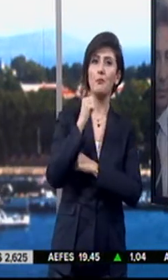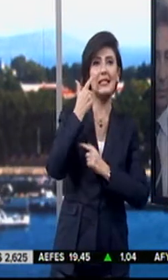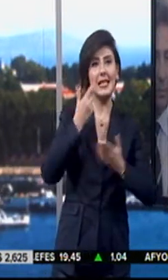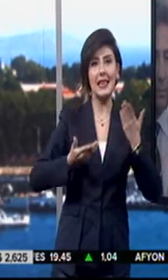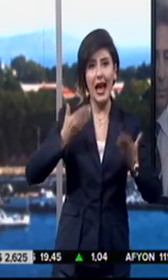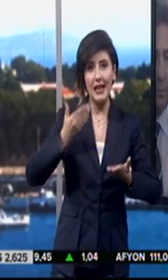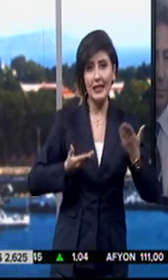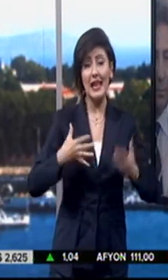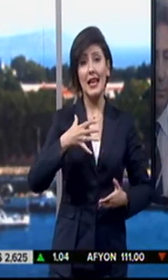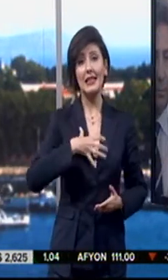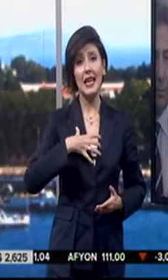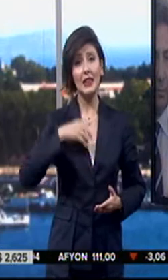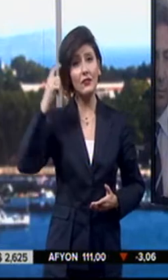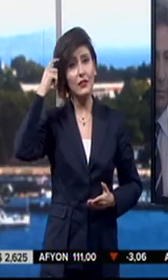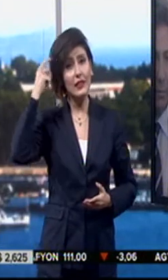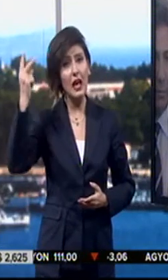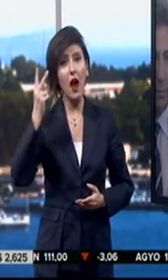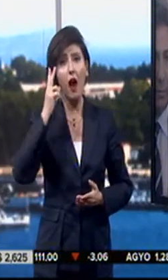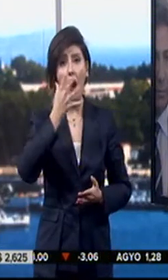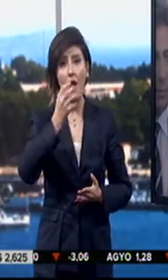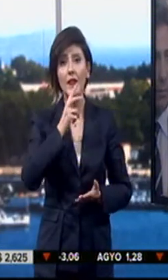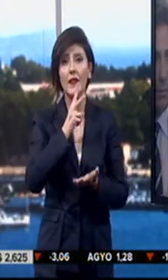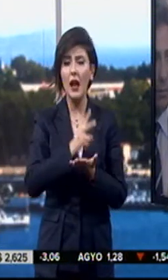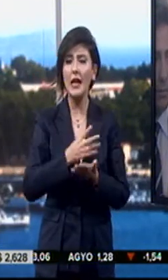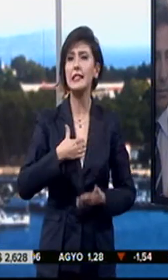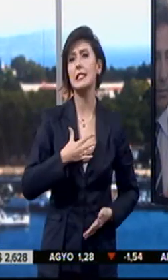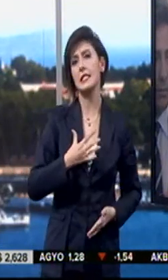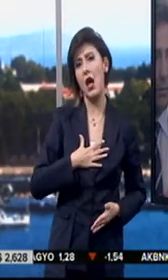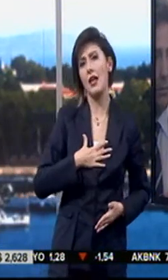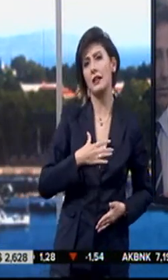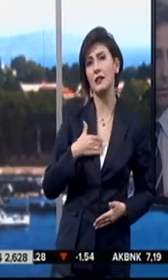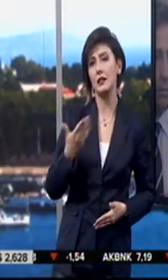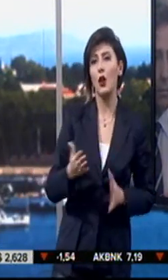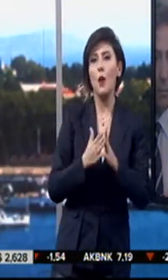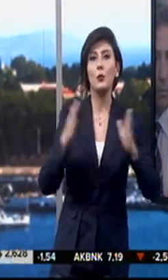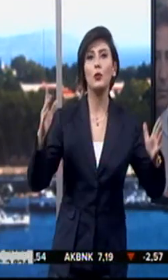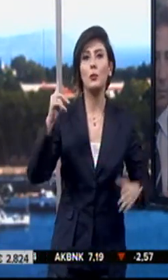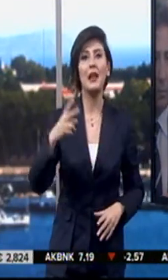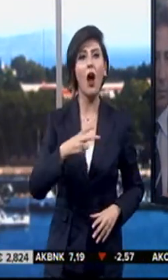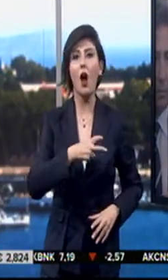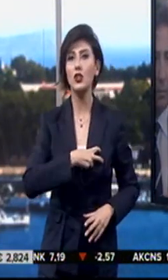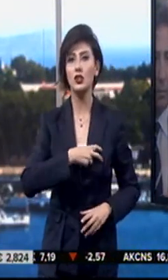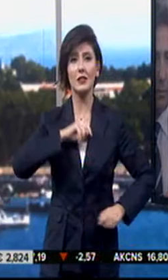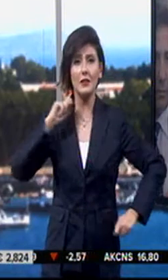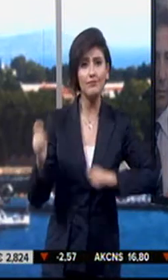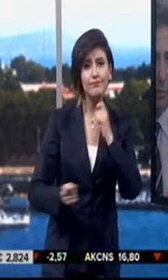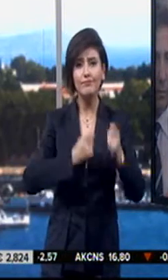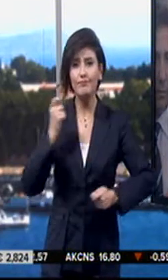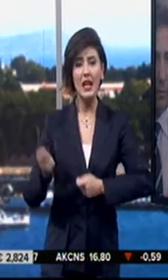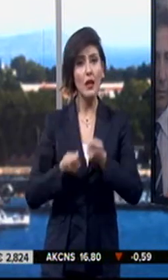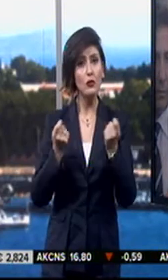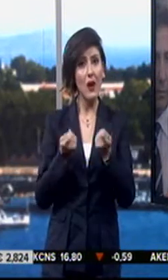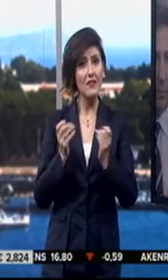değerlendirdi. Kendi iradeleriyle aldıkları kararlara saygı duyuyoruz. Büyük bir aşkla şevkle görevine